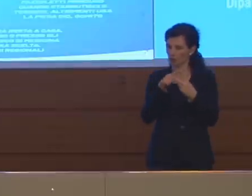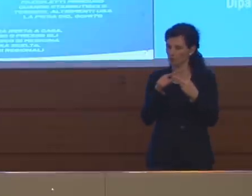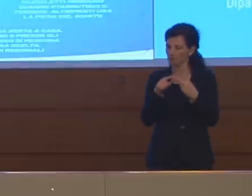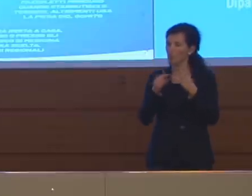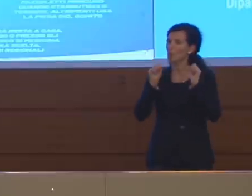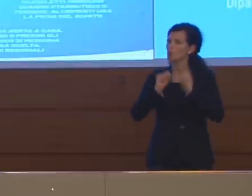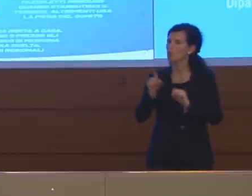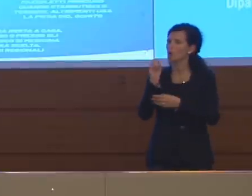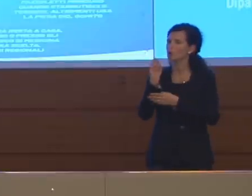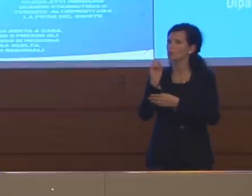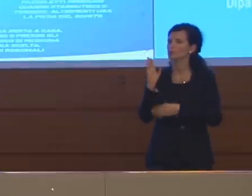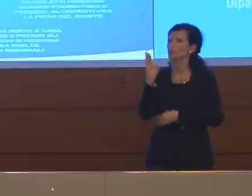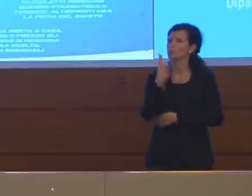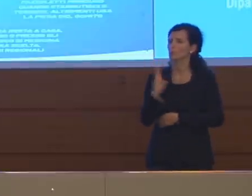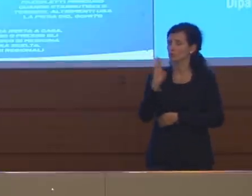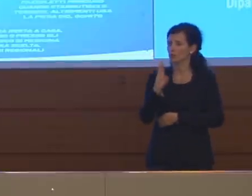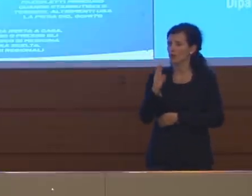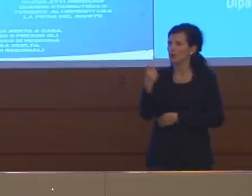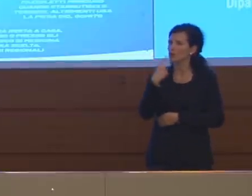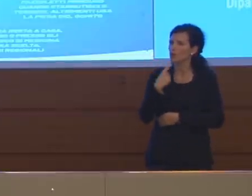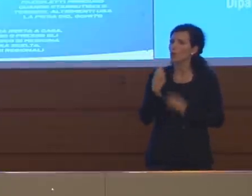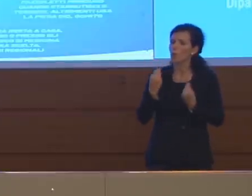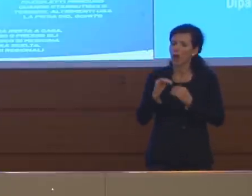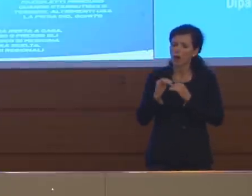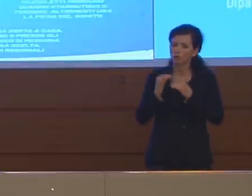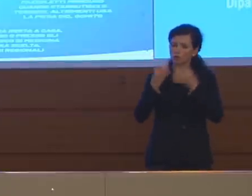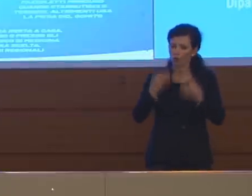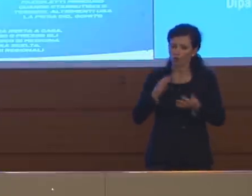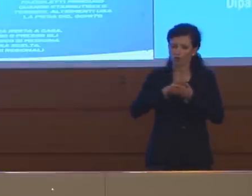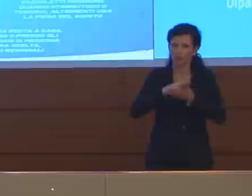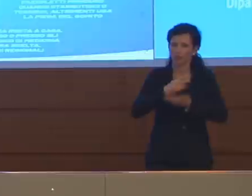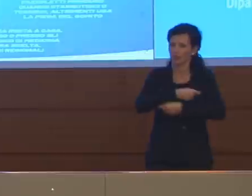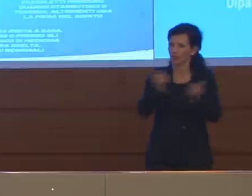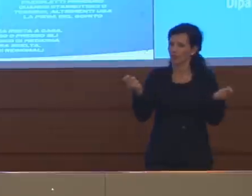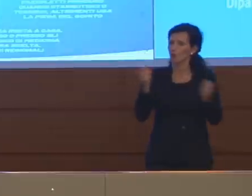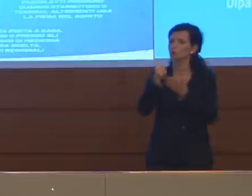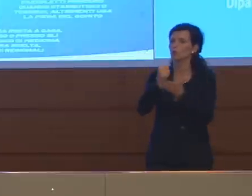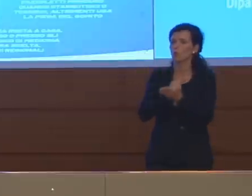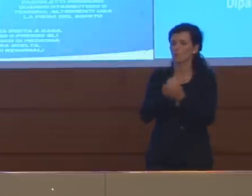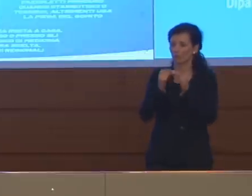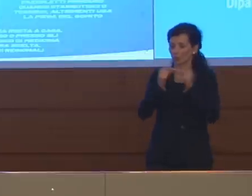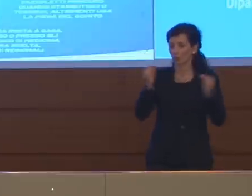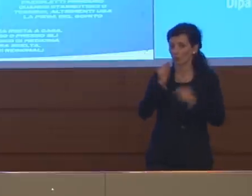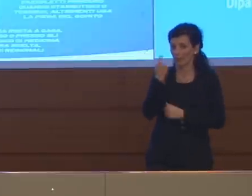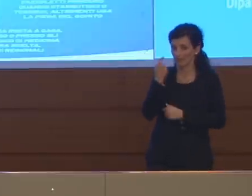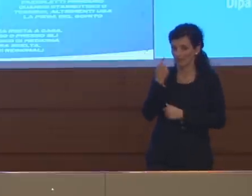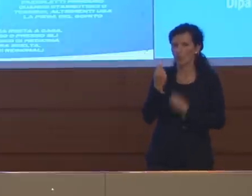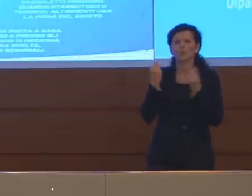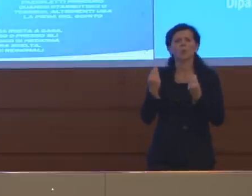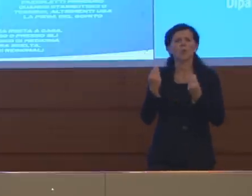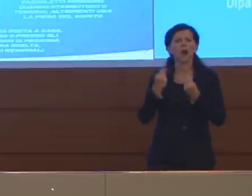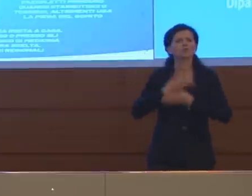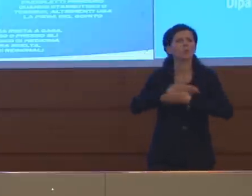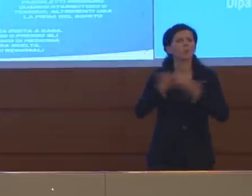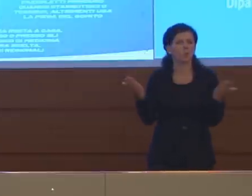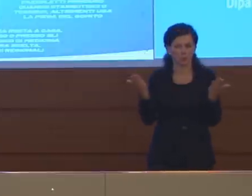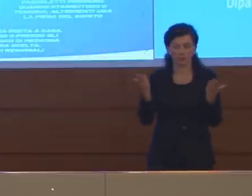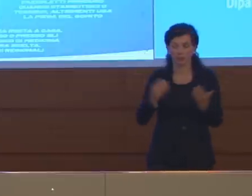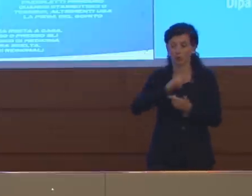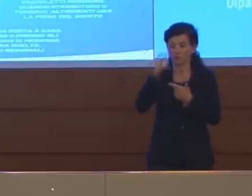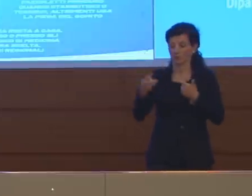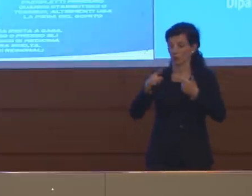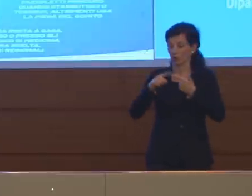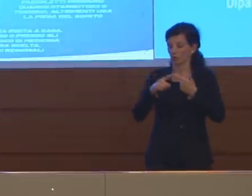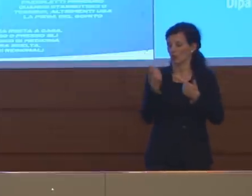chiarire quando uscirà il documento, qui faceva riferimento un attimo fa sui tamponi e sempre sui tamponi, visto che ieri sera il